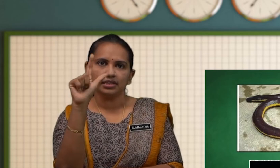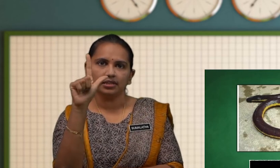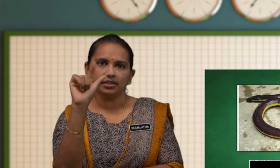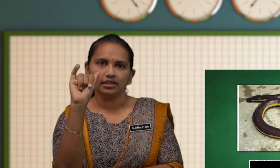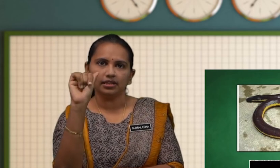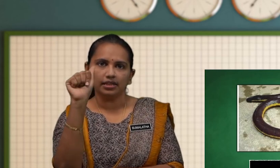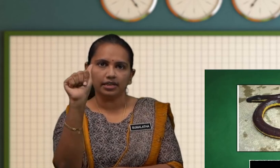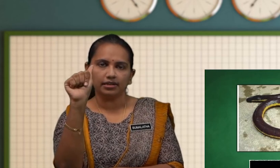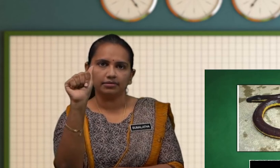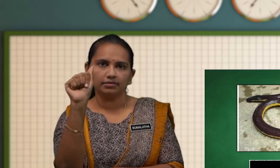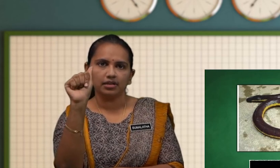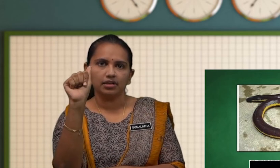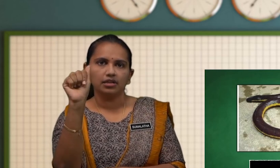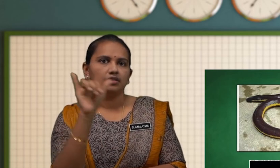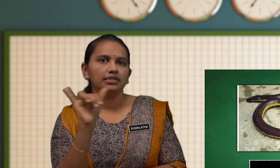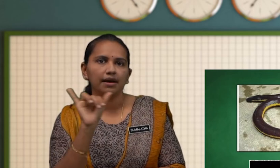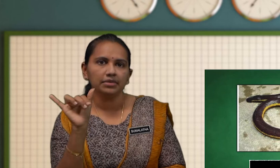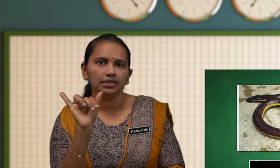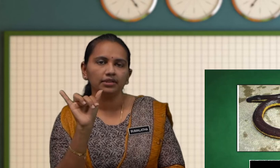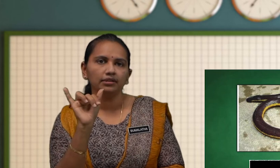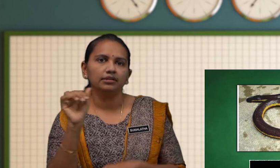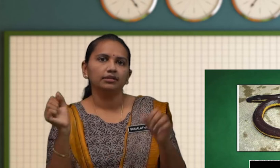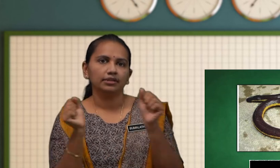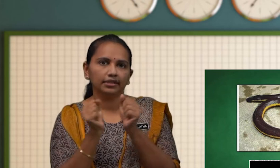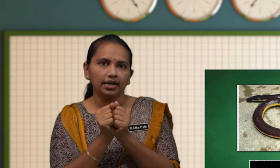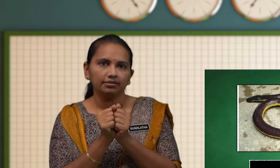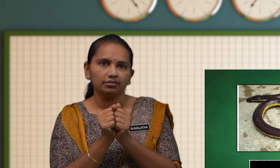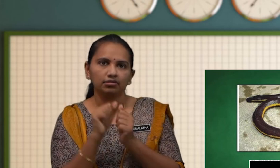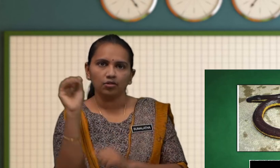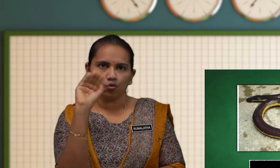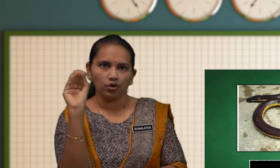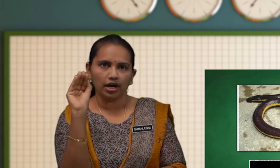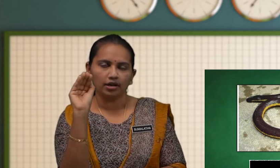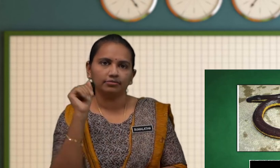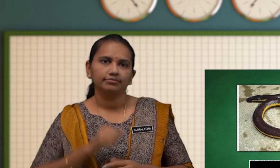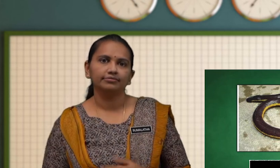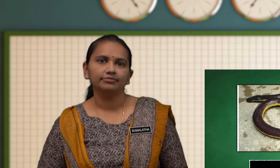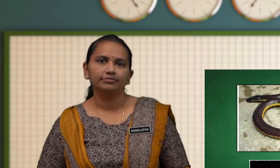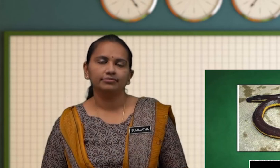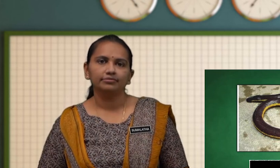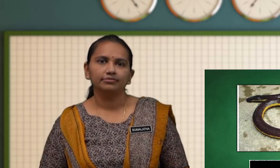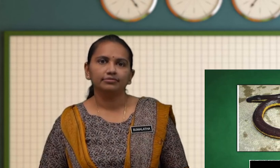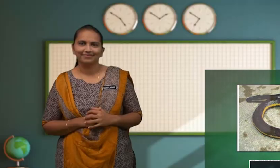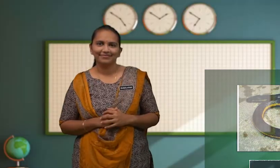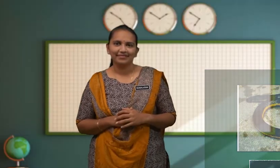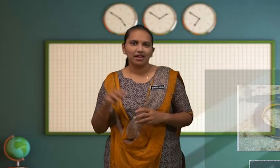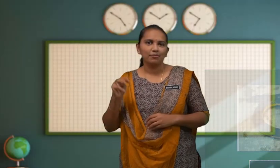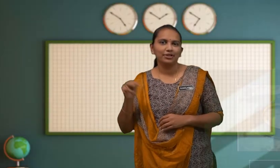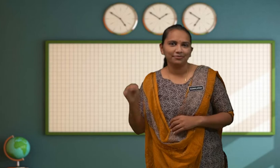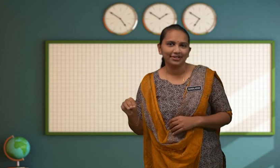Sesilia Sama Dengan Ular Murid